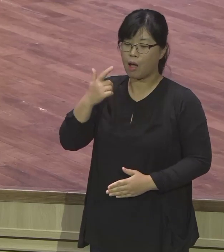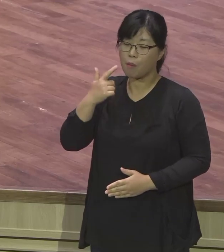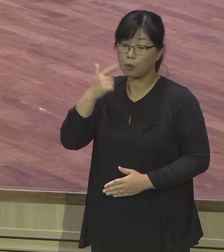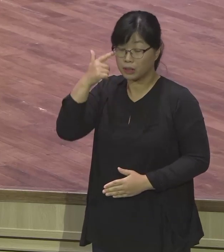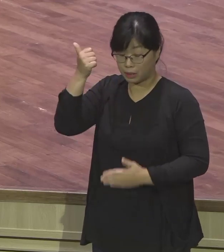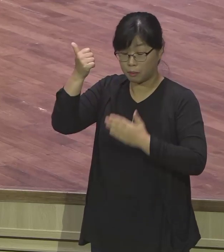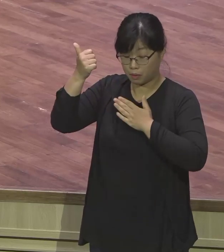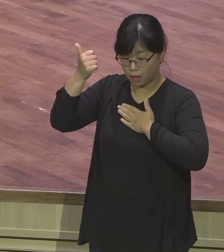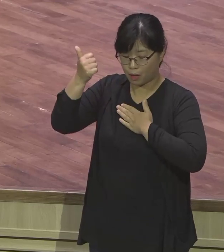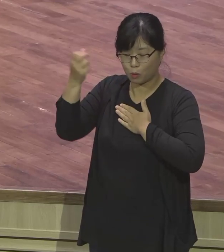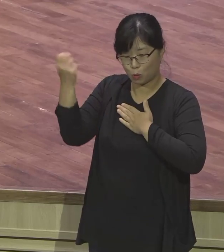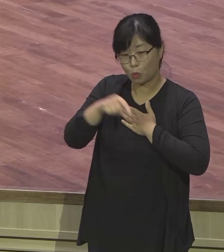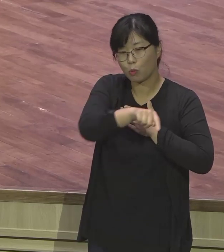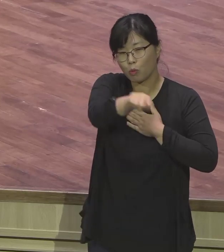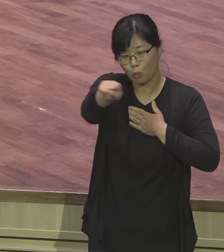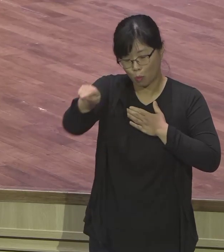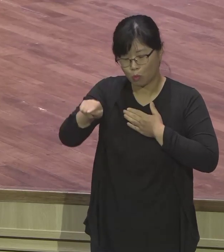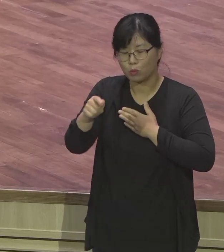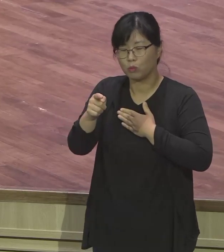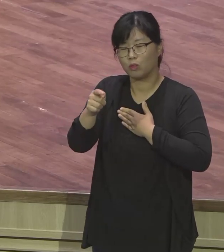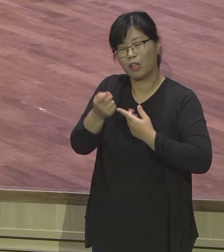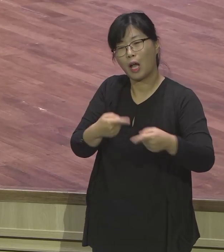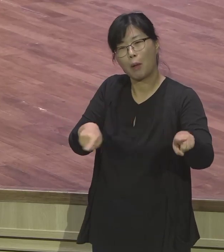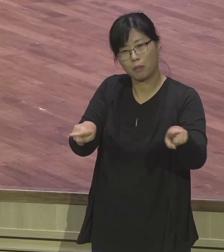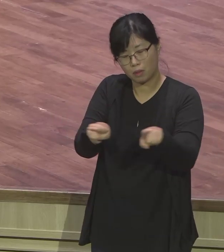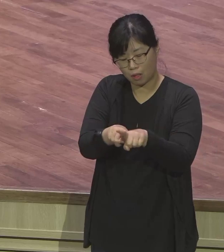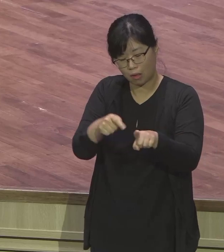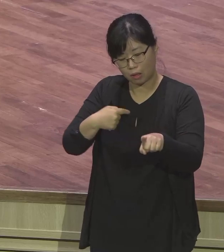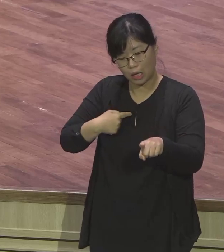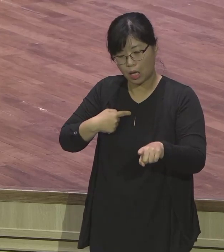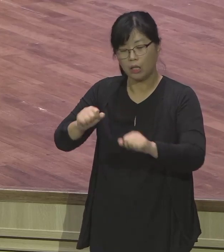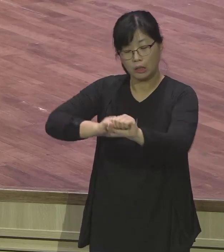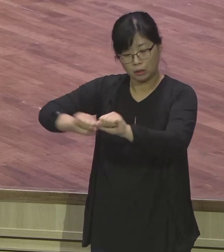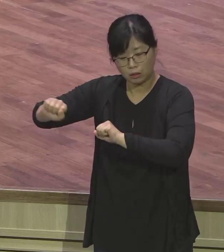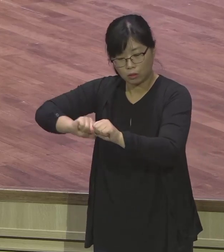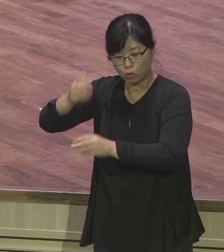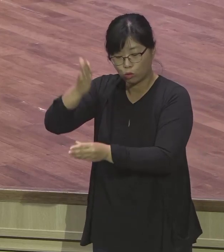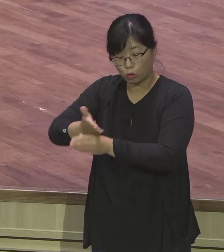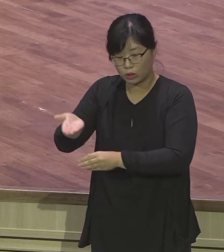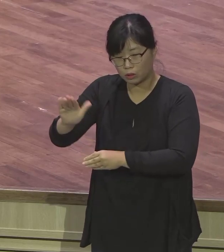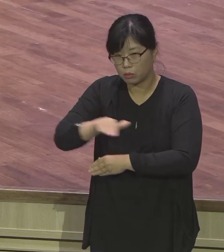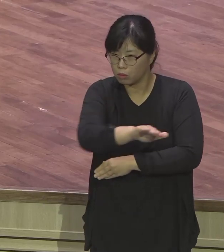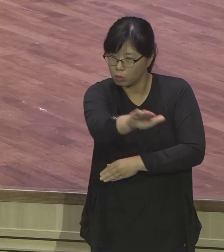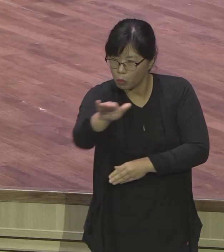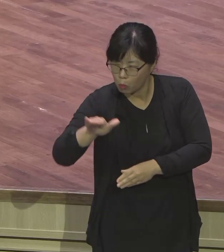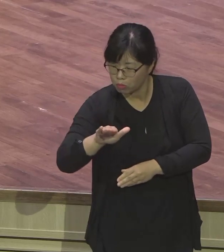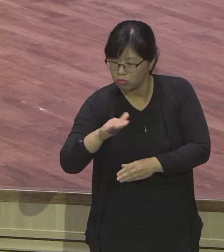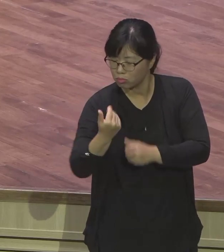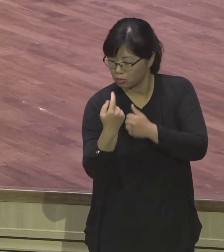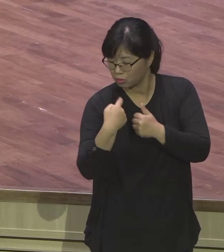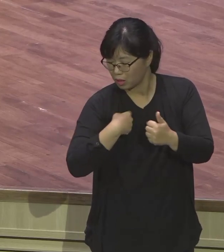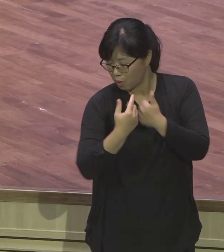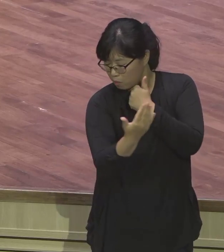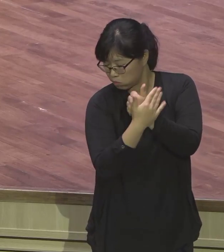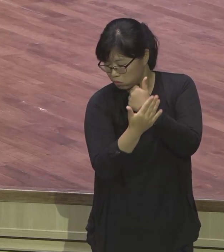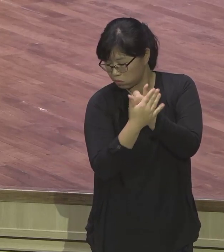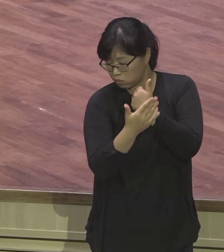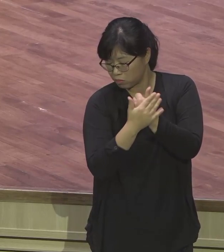통해서 강의를 하면서 느끼고, 아, 우리 성도들이 기도를 많이 해주고 있구나 그걸 느껴요.